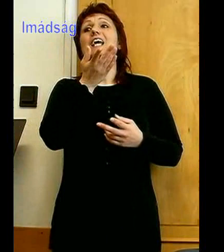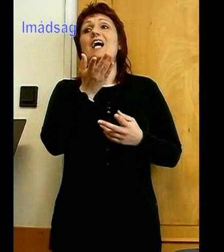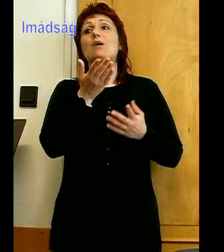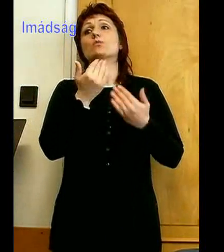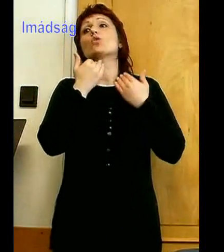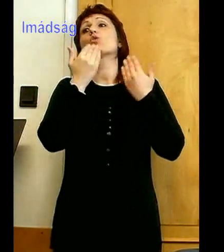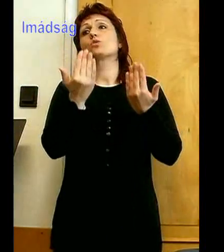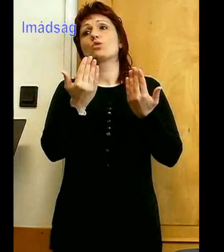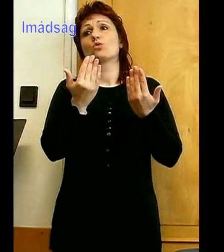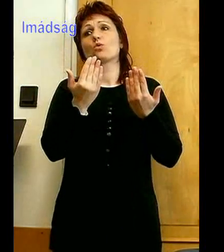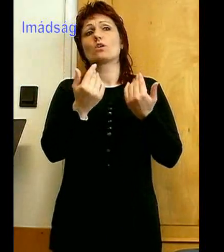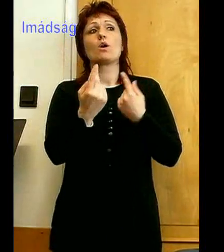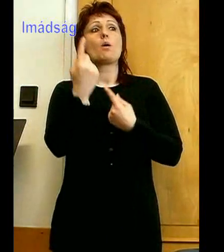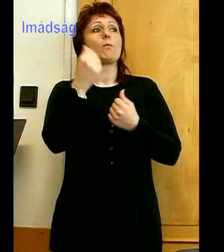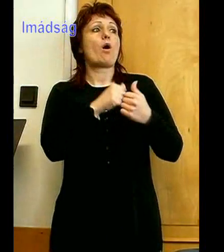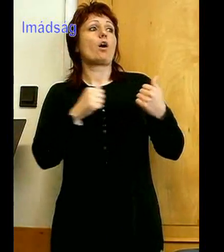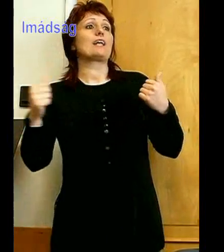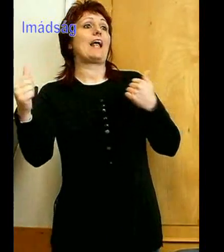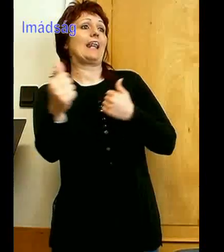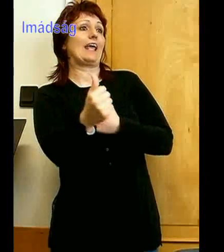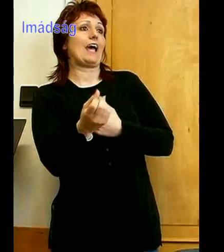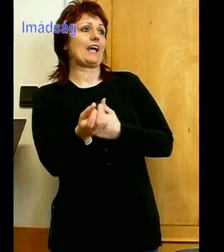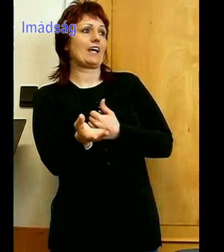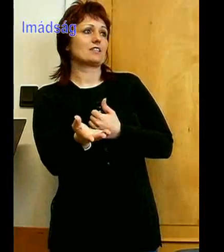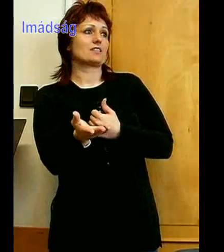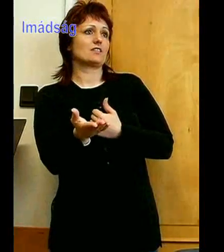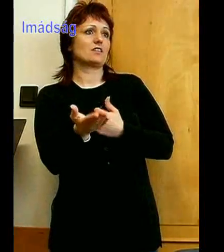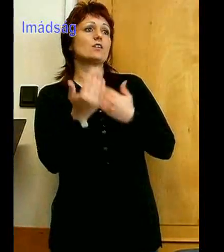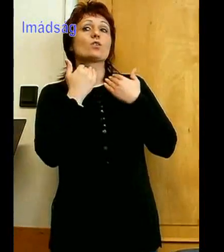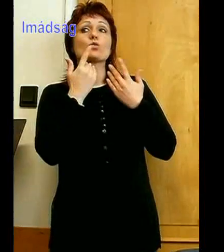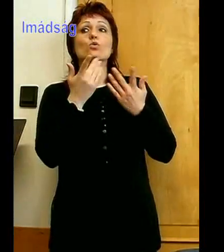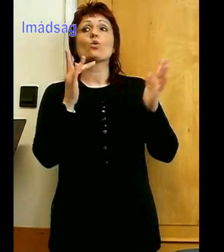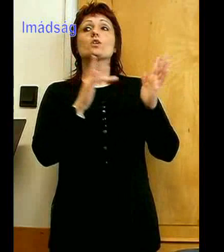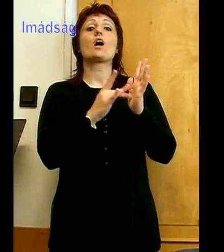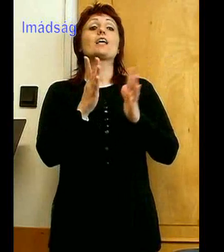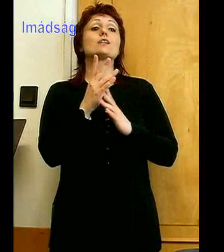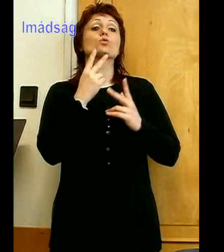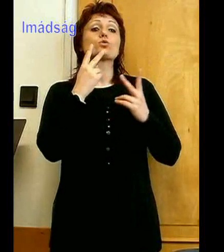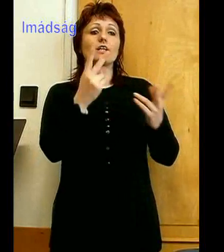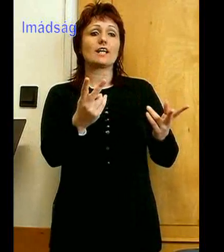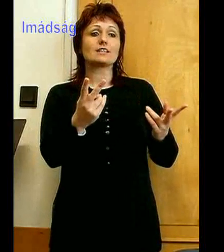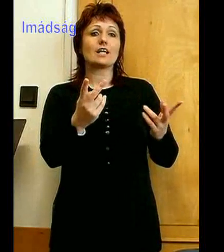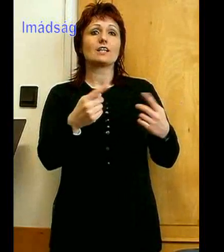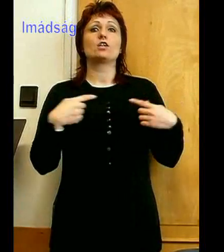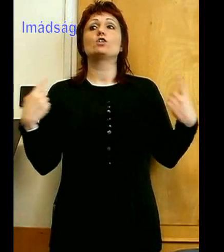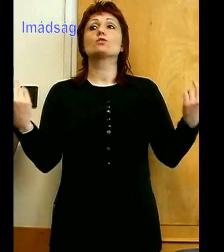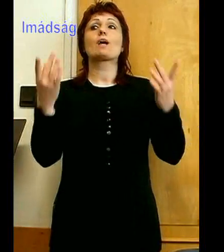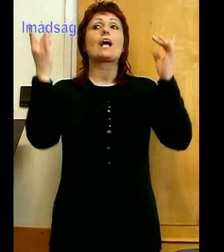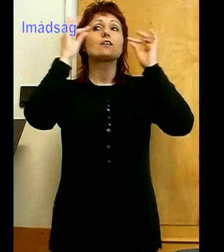engedtél. Köszönjük, hogy Jézussal nézel, és minket ajándékozol meg Ő érette.